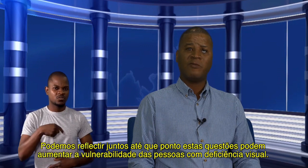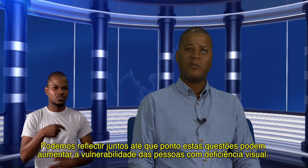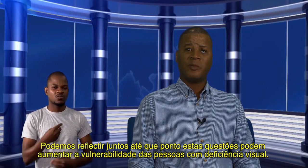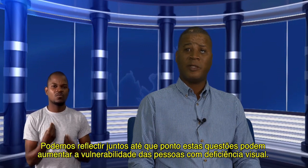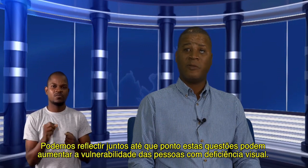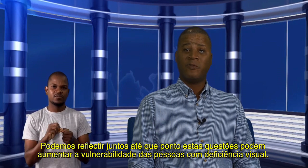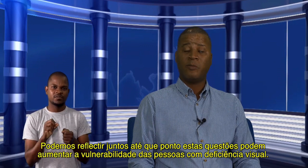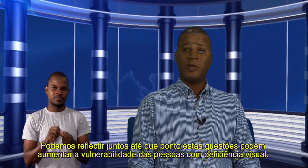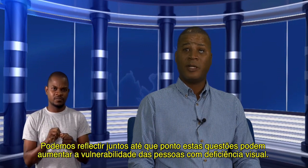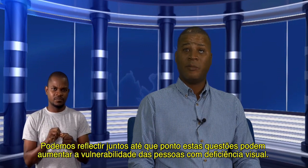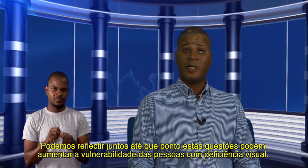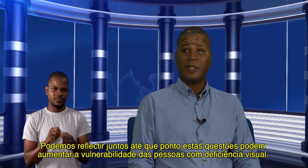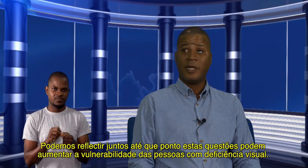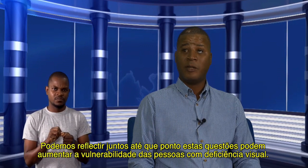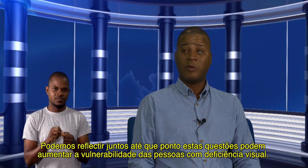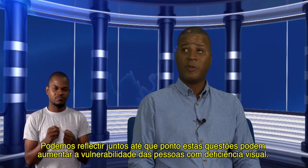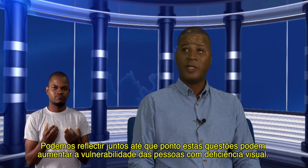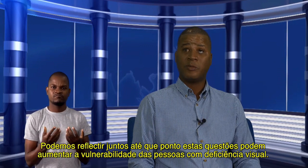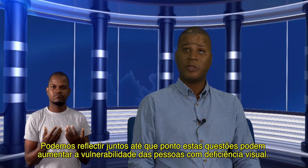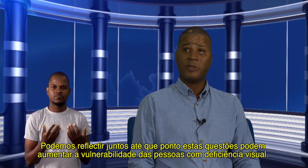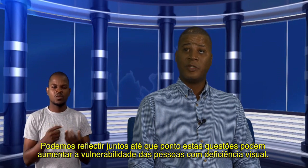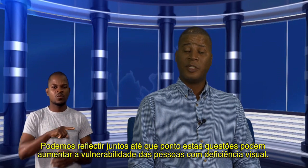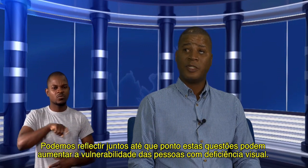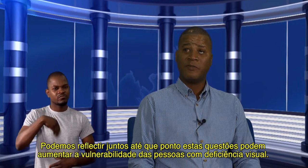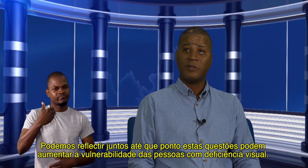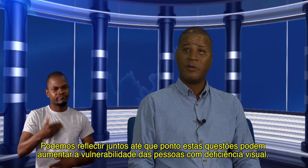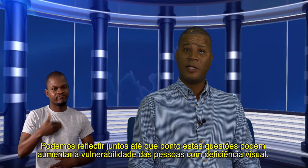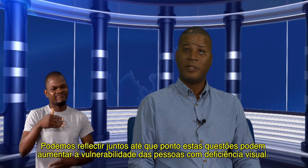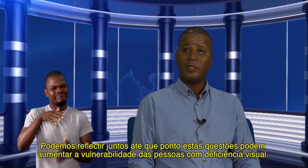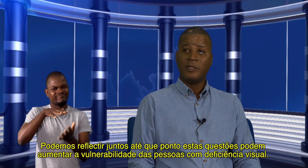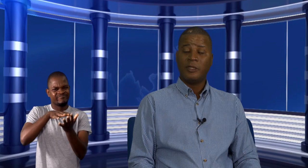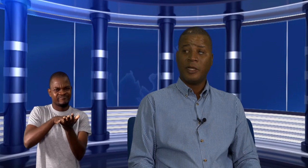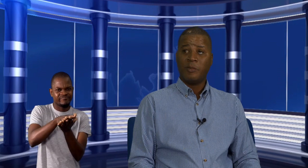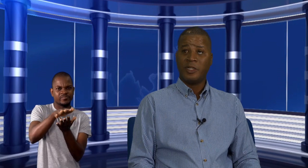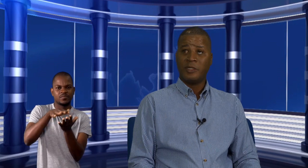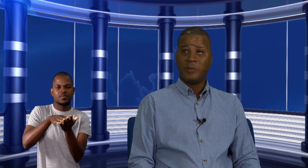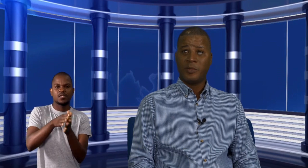vulnerabilidade por parte das pessoas com deficiência visual, em princípio.